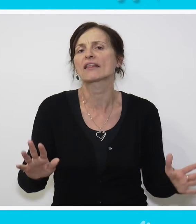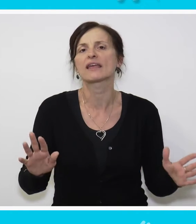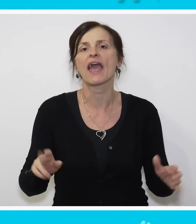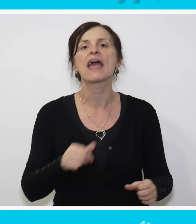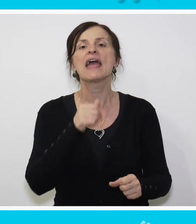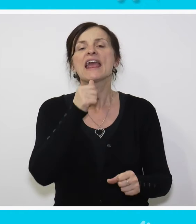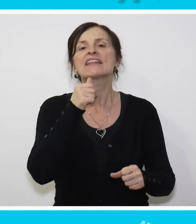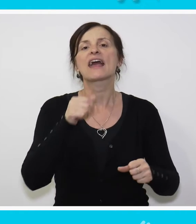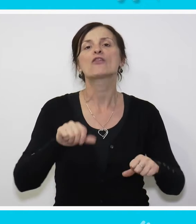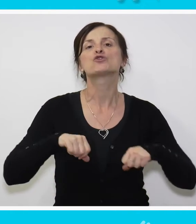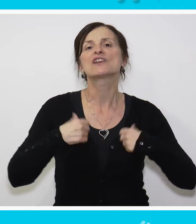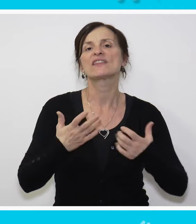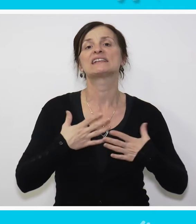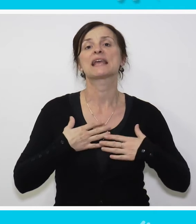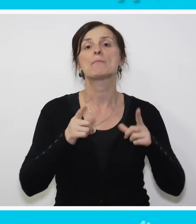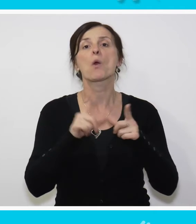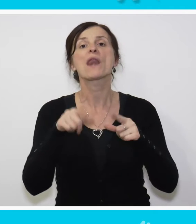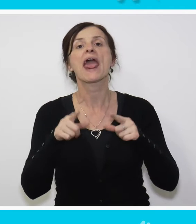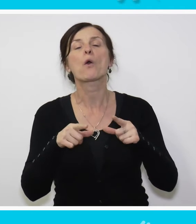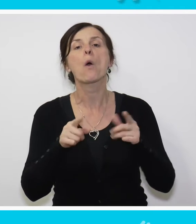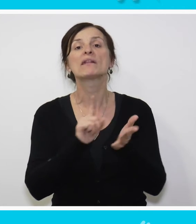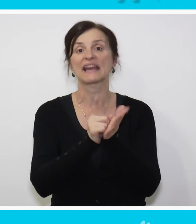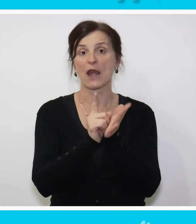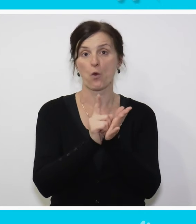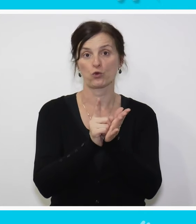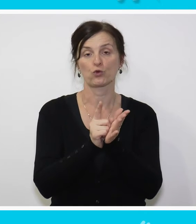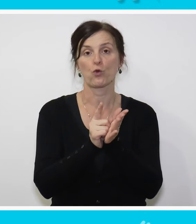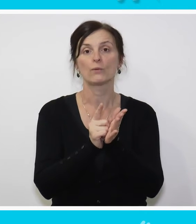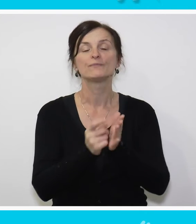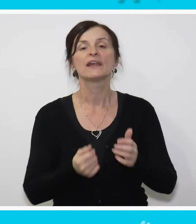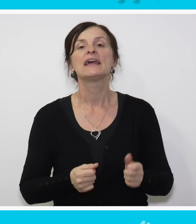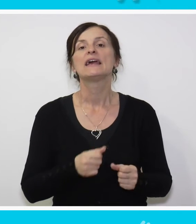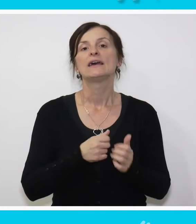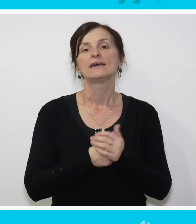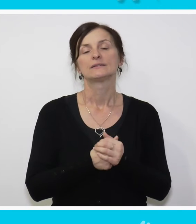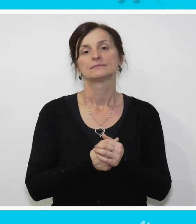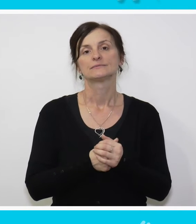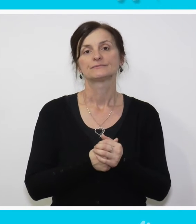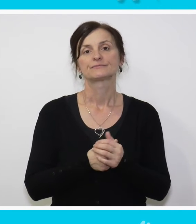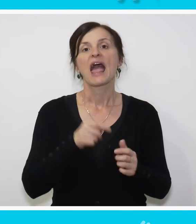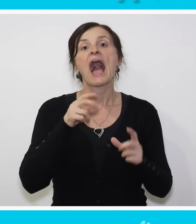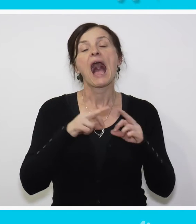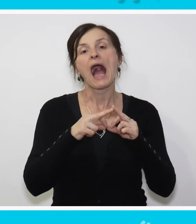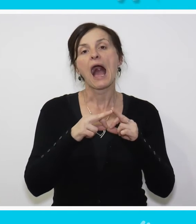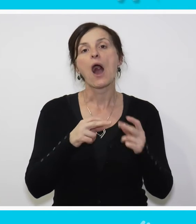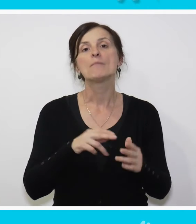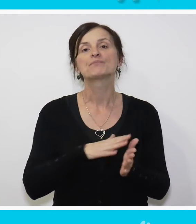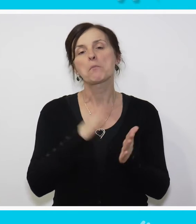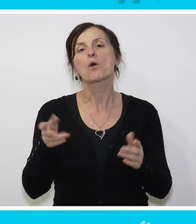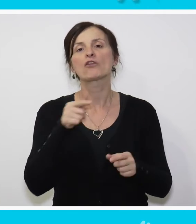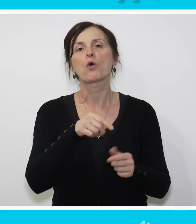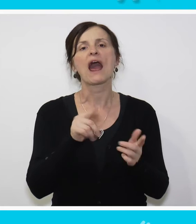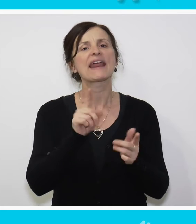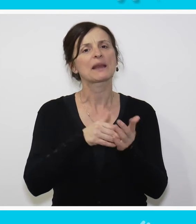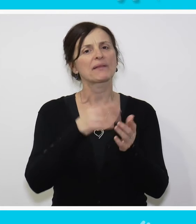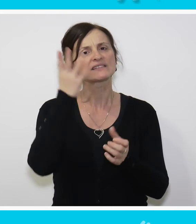doživljaj sebe u nekom momentu i da dođete do onoga što je neka vaša suština. Osim toga ne